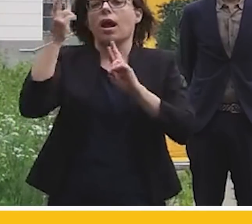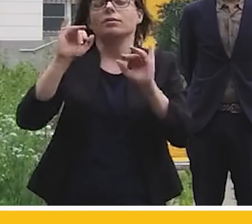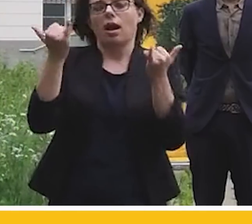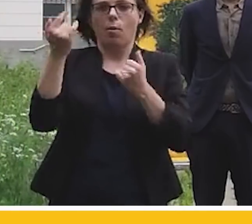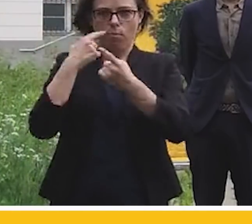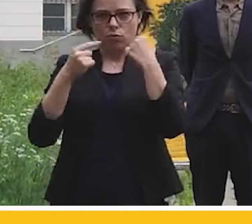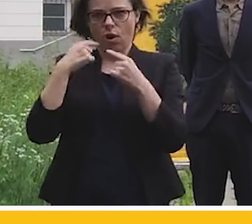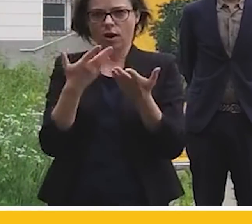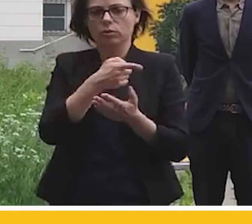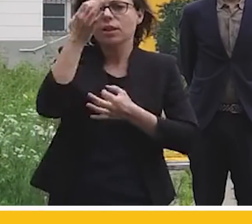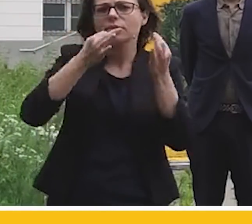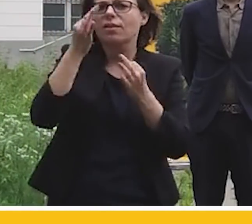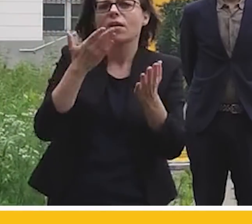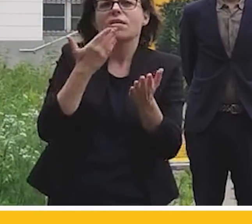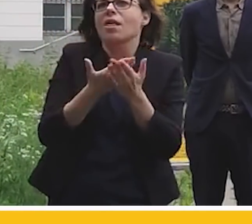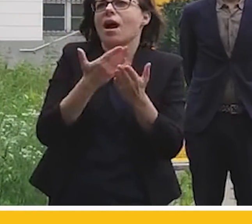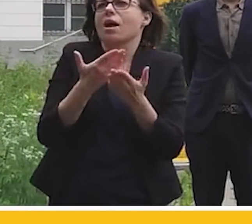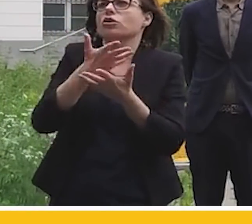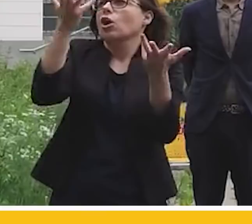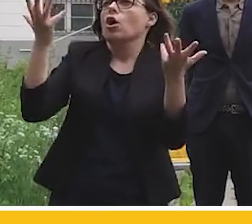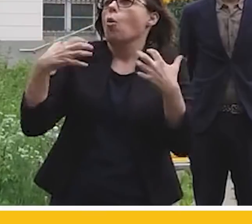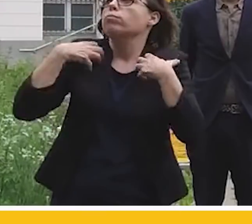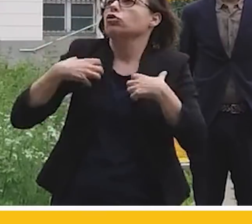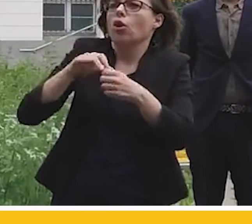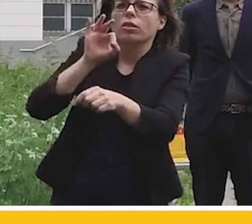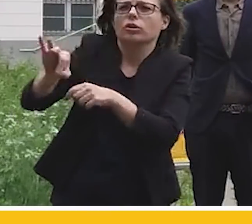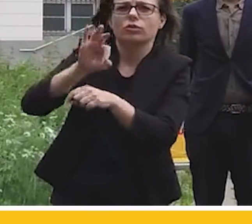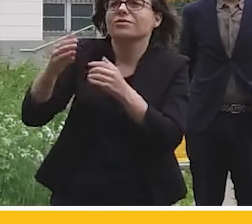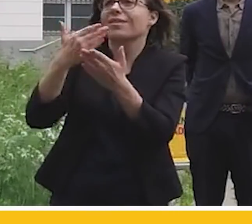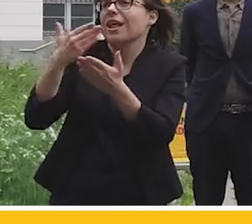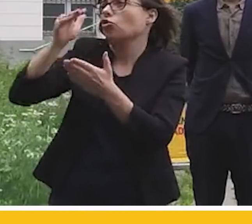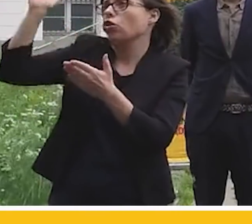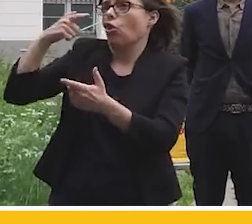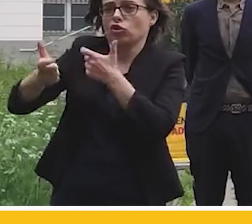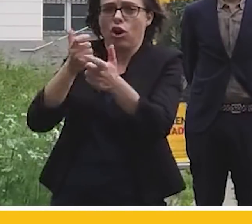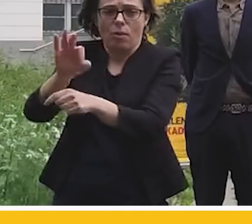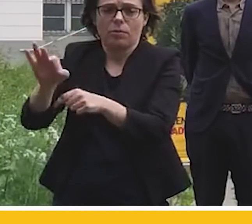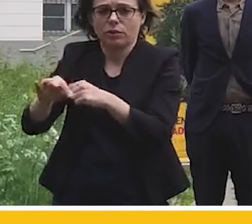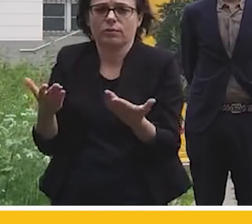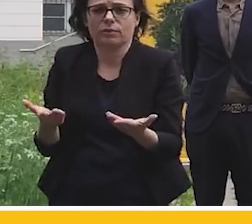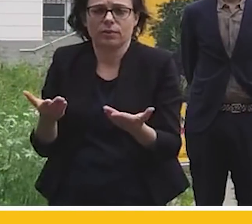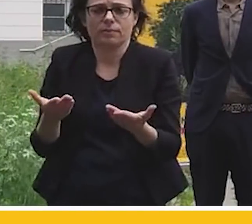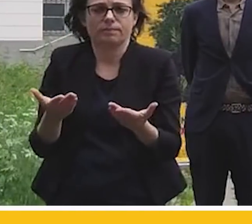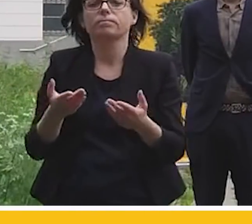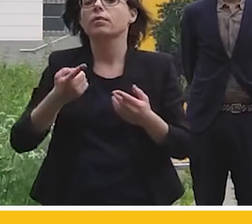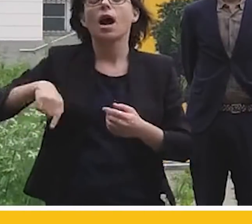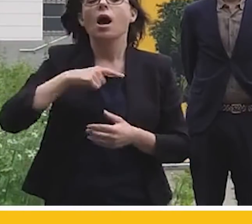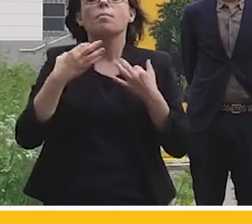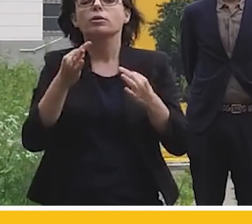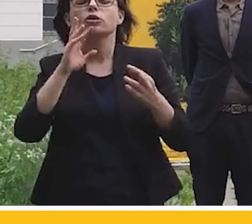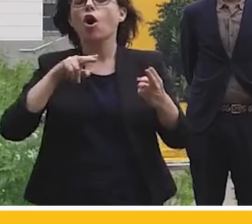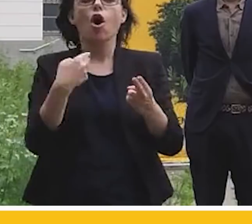się dzieje? Dlaczego ta część przyrody została skrzywdzona? Dlaczego ci ludzie to robią? Jaką mamy dzisiaj na to odpowiedź?